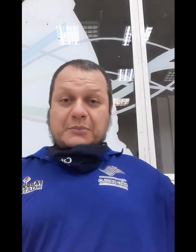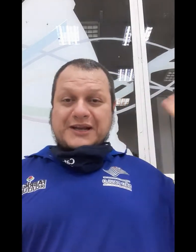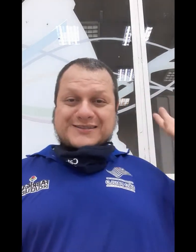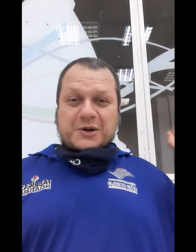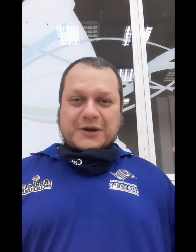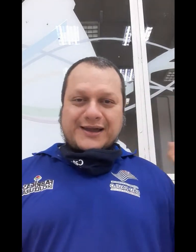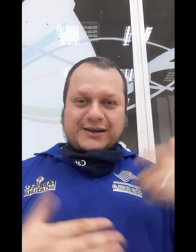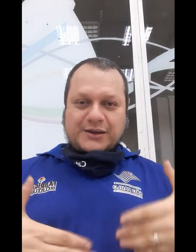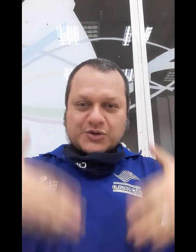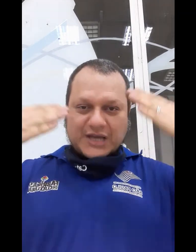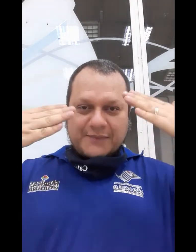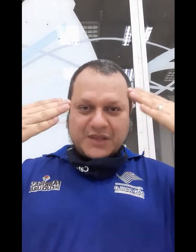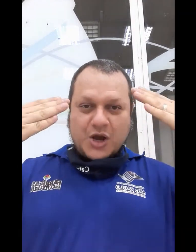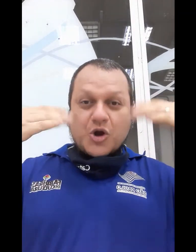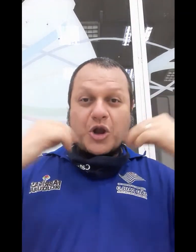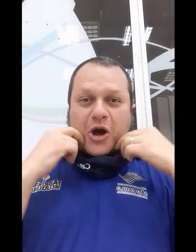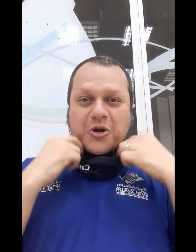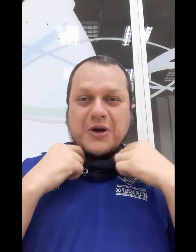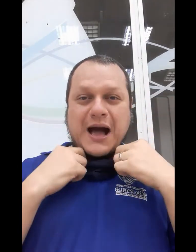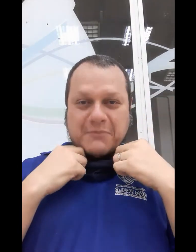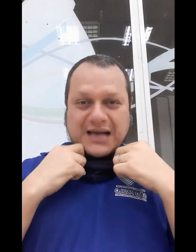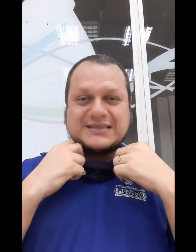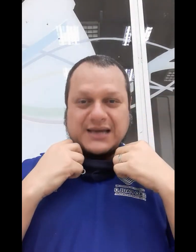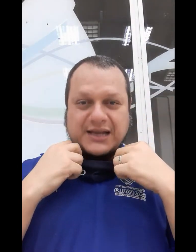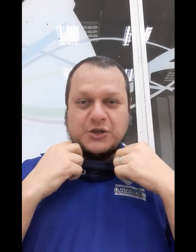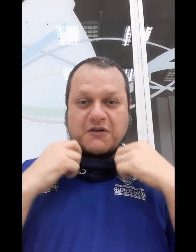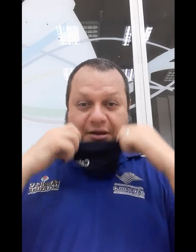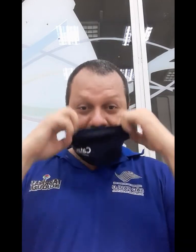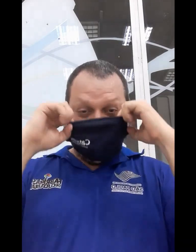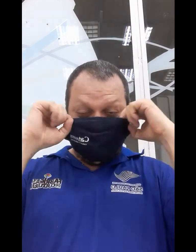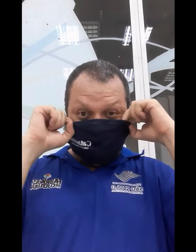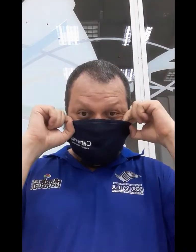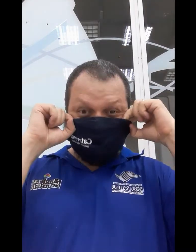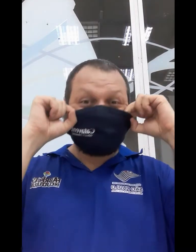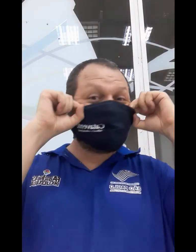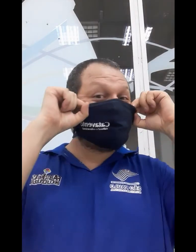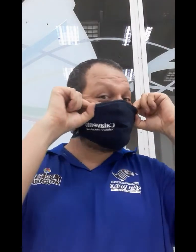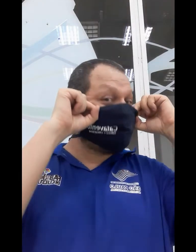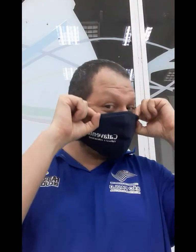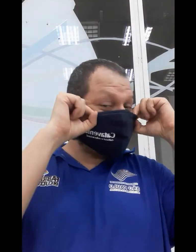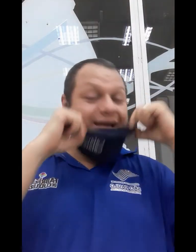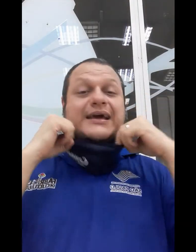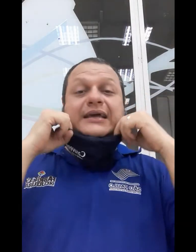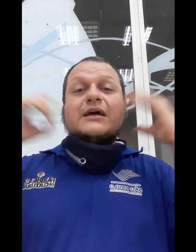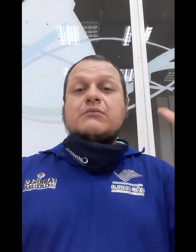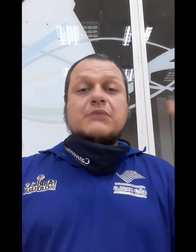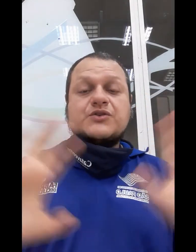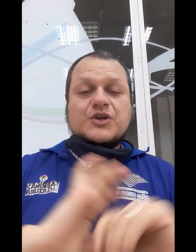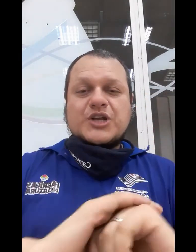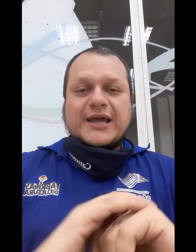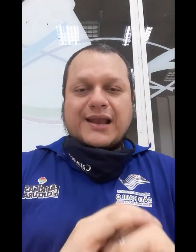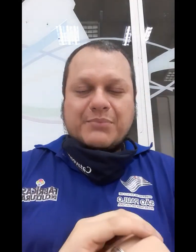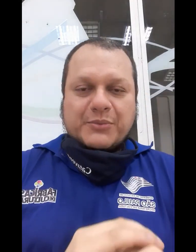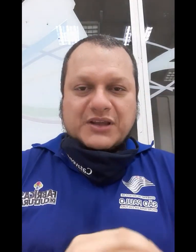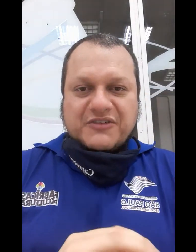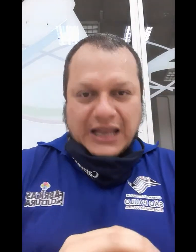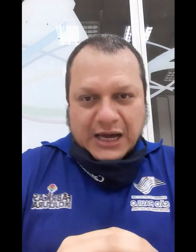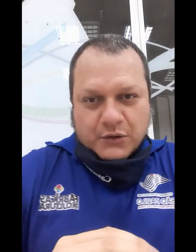aparecer alguém ali, eu já coloco a máscara novamente, está vendo? Então, eu só tirei ela para poder falar com